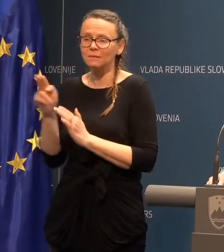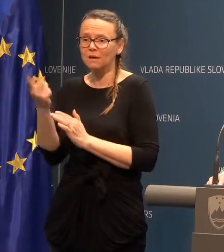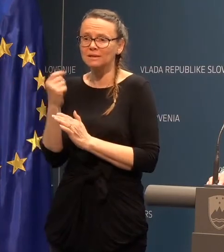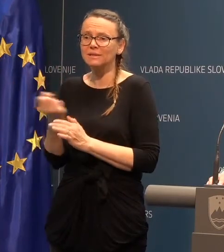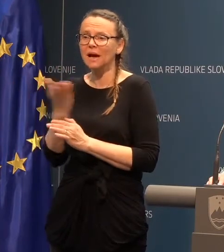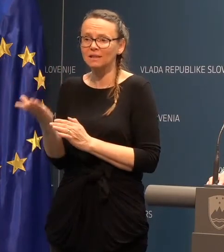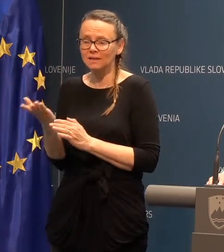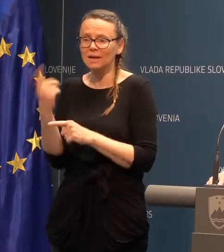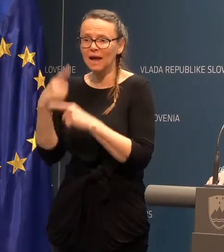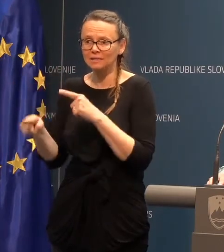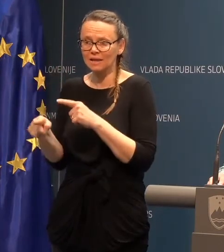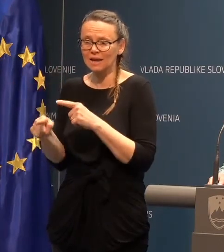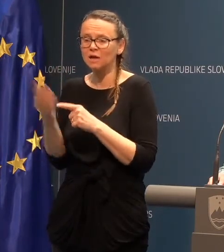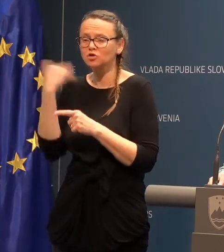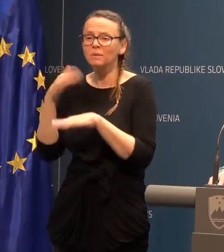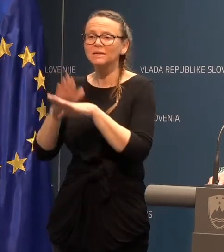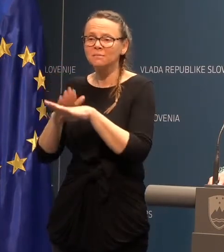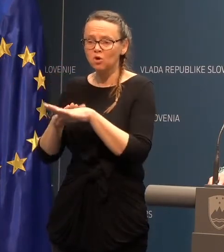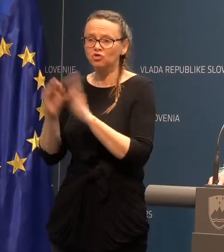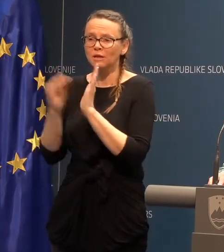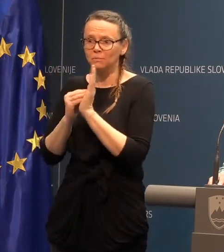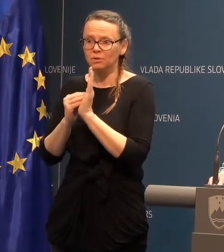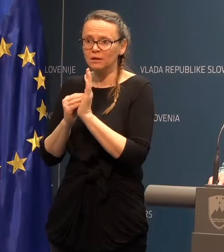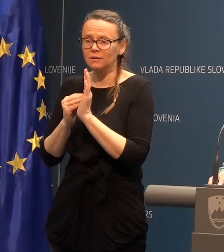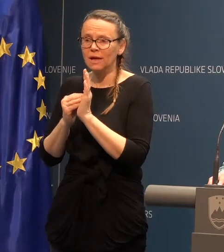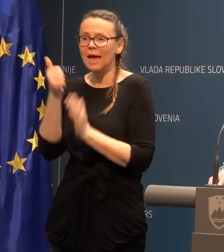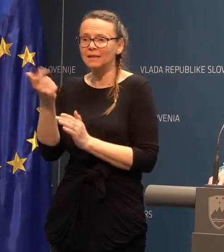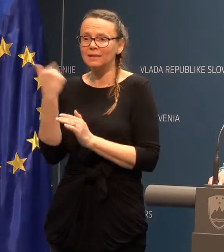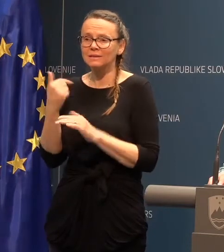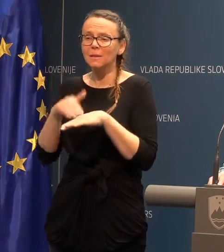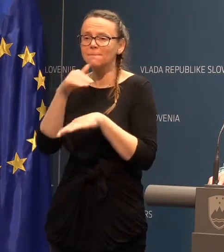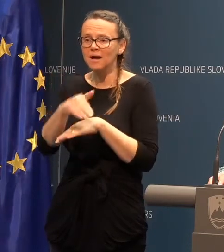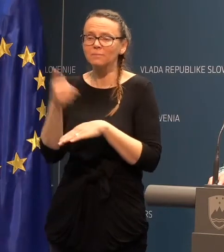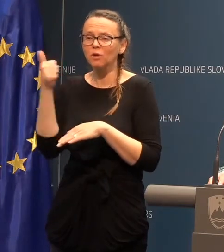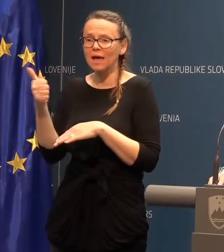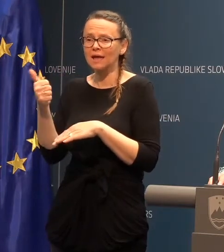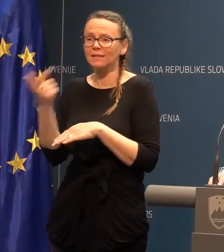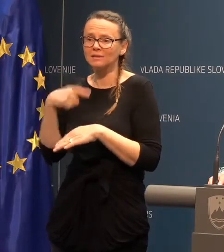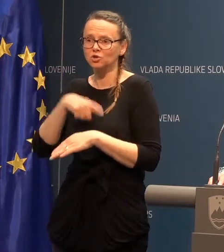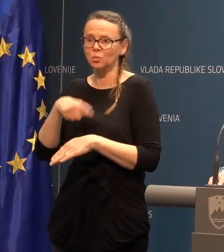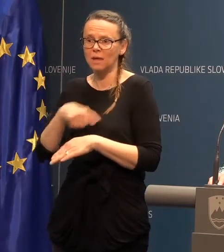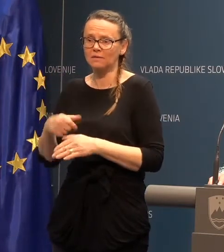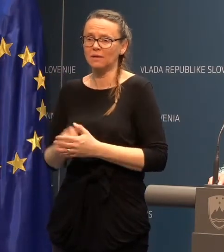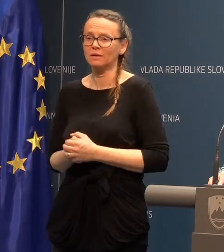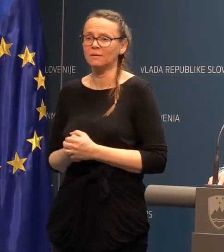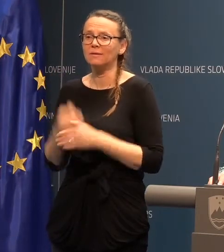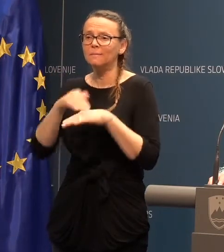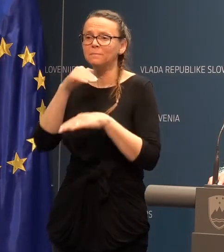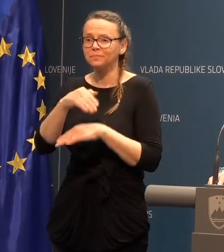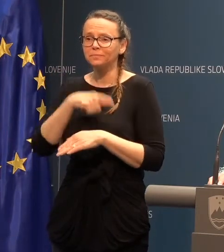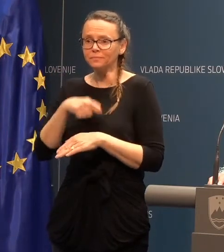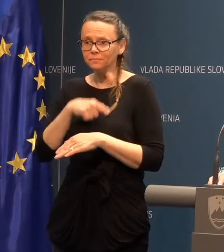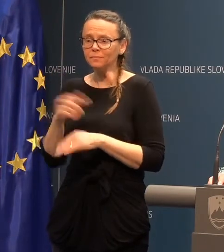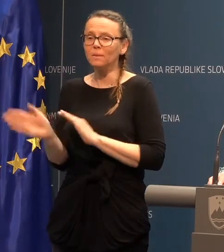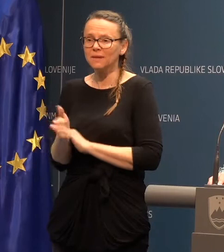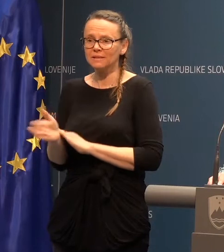katerega dela so nam sporočeni podatki, eden iz Maribora in eden iz Ljubljana. Maribor, Ugrano, je